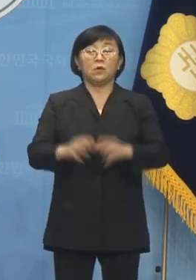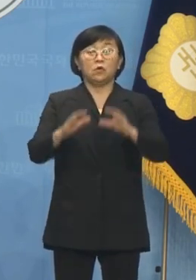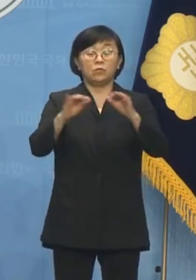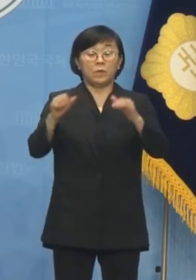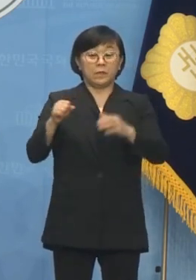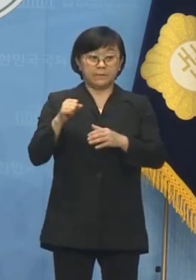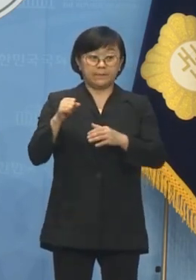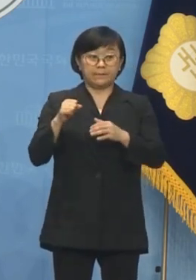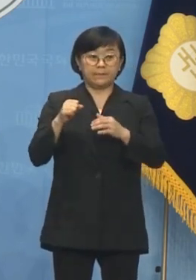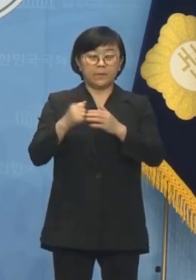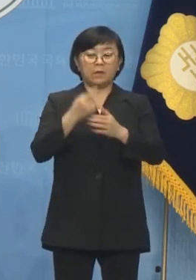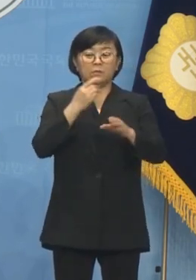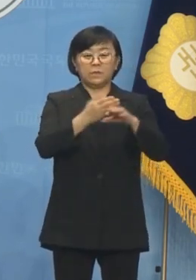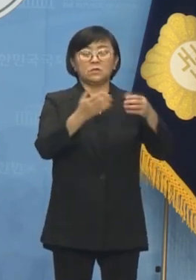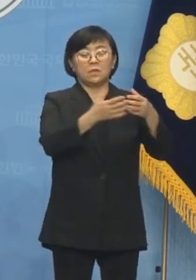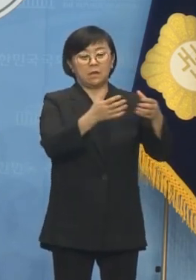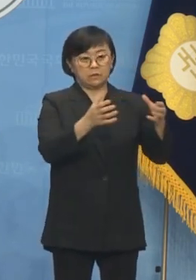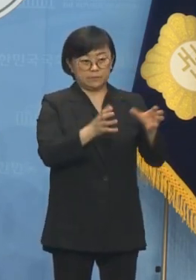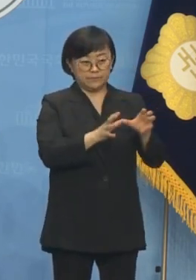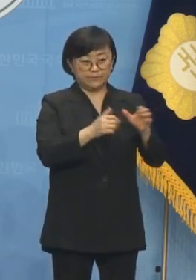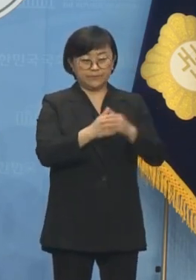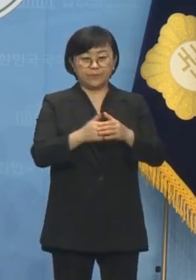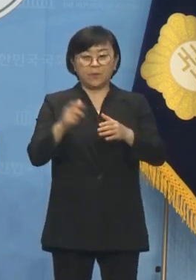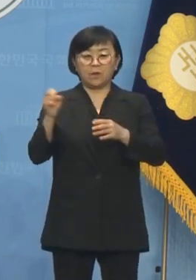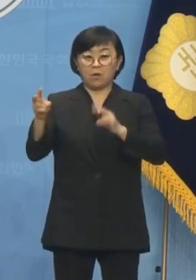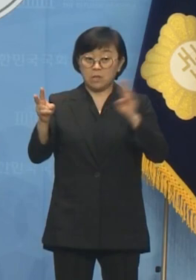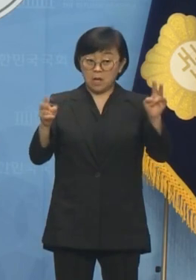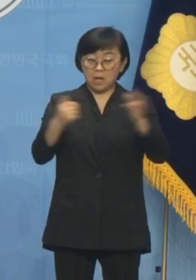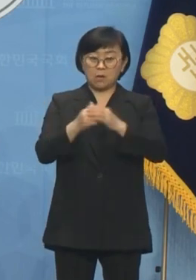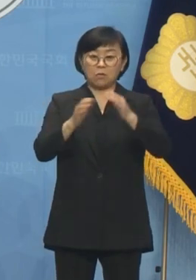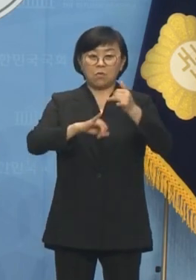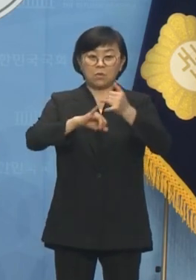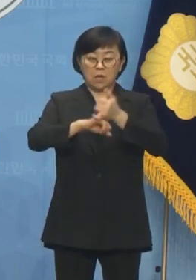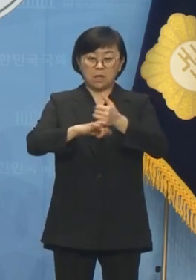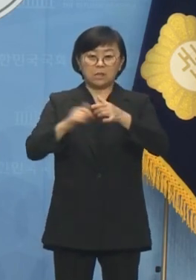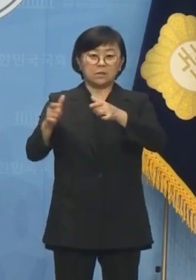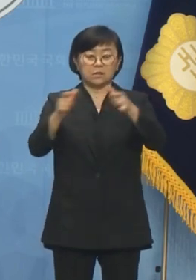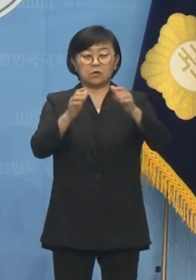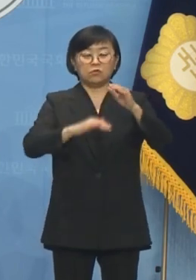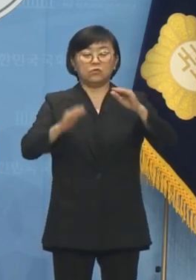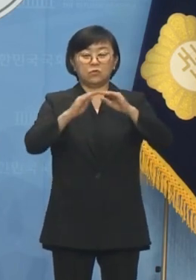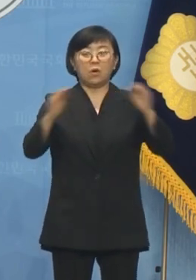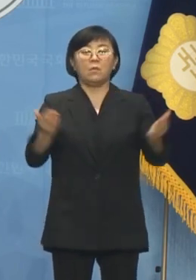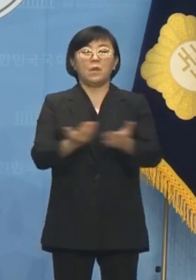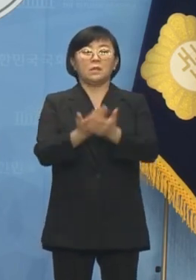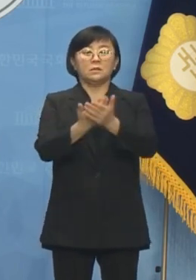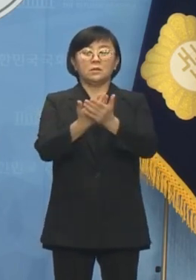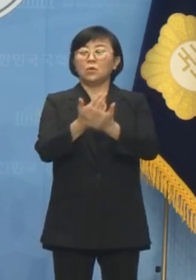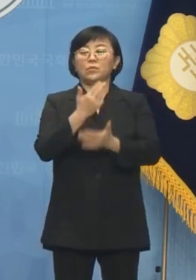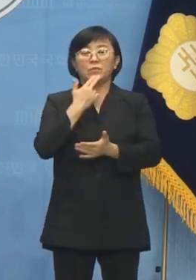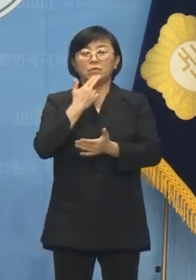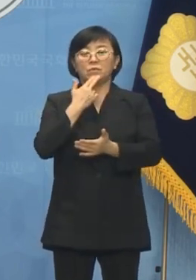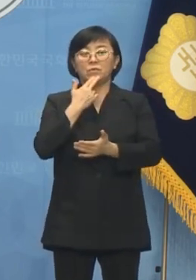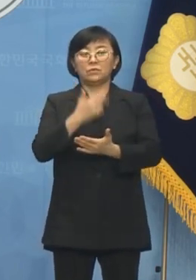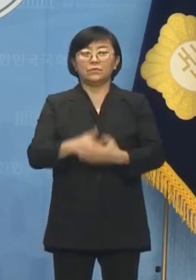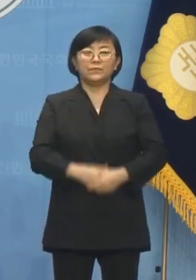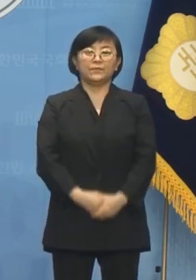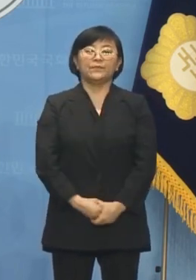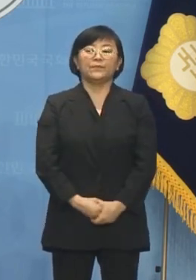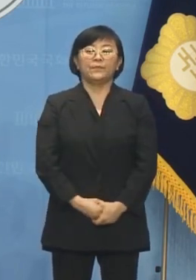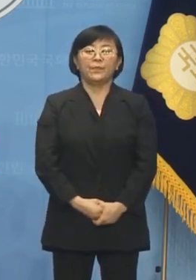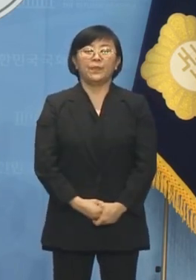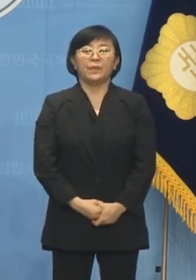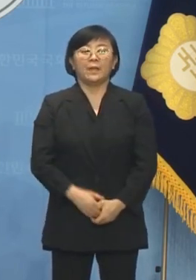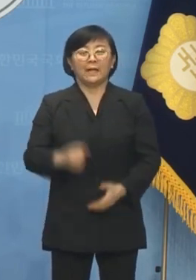국민의힘과 더불어민주당, 거대 양당의 공약의 지역균형 발전은 눈을 씻고 봐도 찾아볼 수 없습니다.